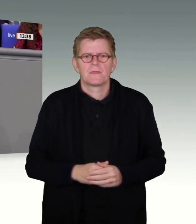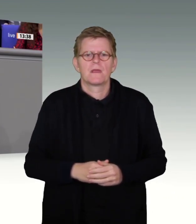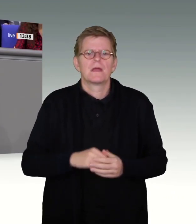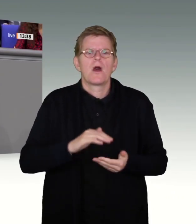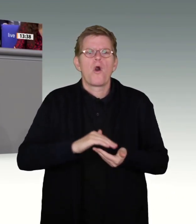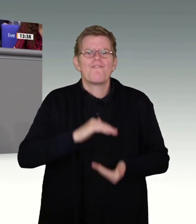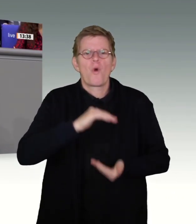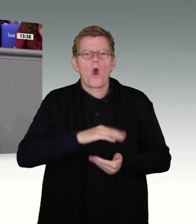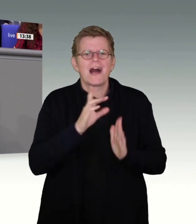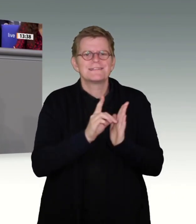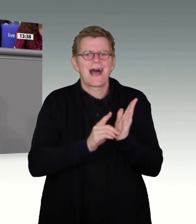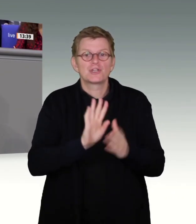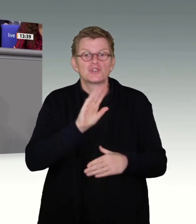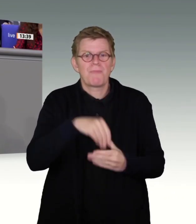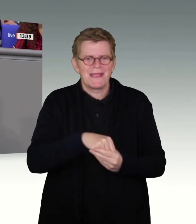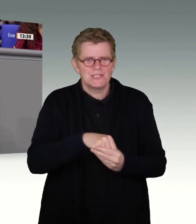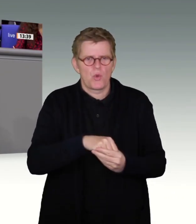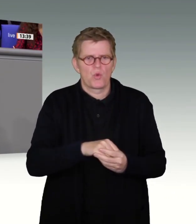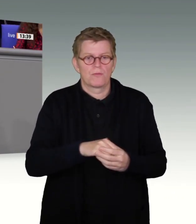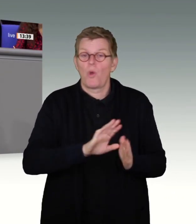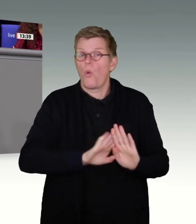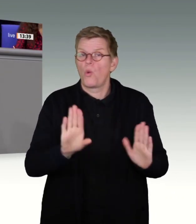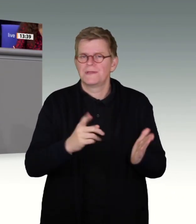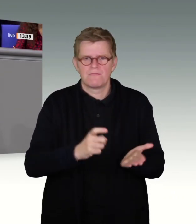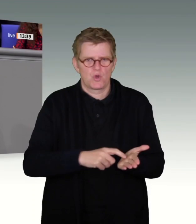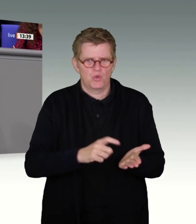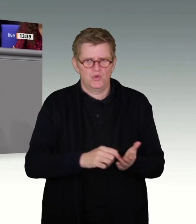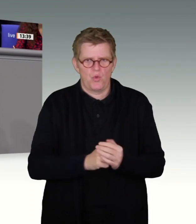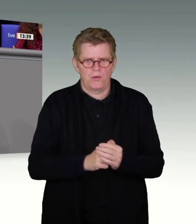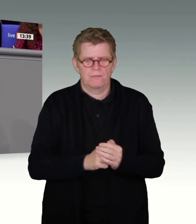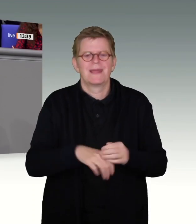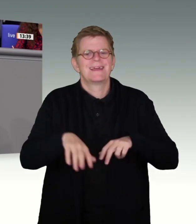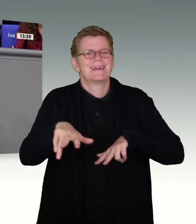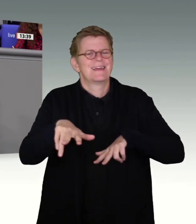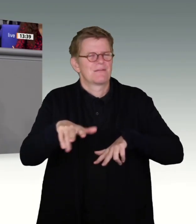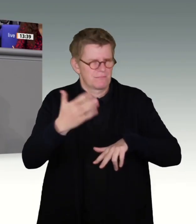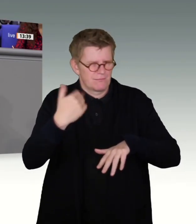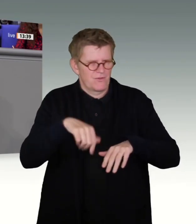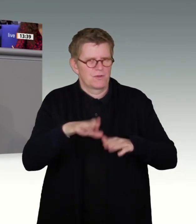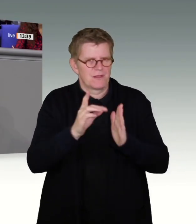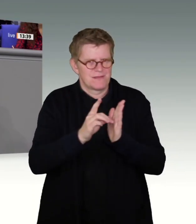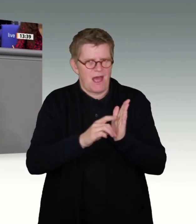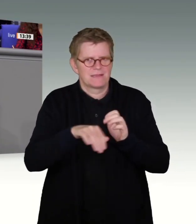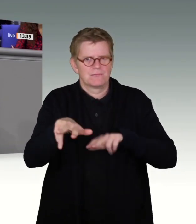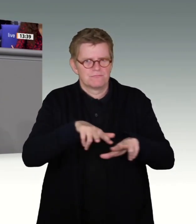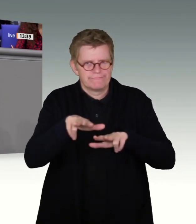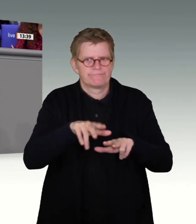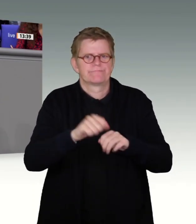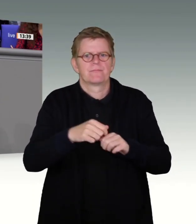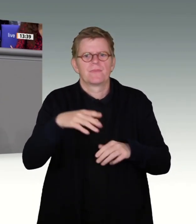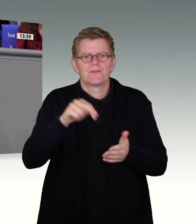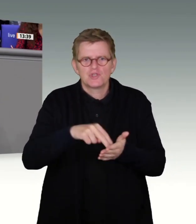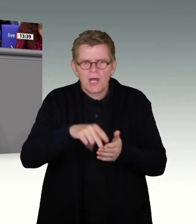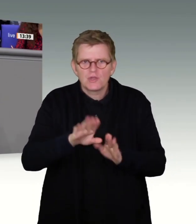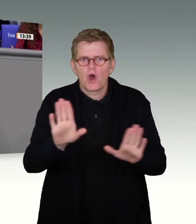Vorratsdatenspeicherung von Verkehrs- und Standorten ist endgültig Geschichte, Rechtsgeschichte, und das freut mich als Rechtshistoriker ganz